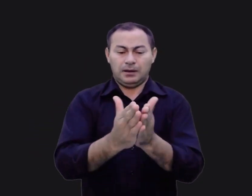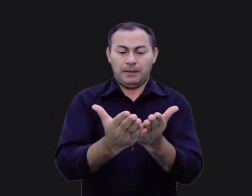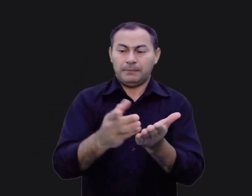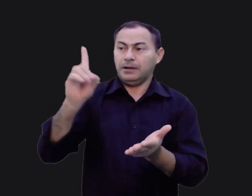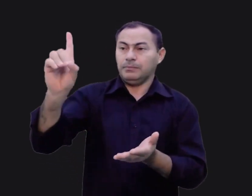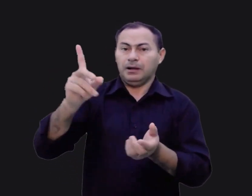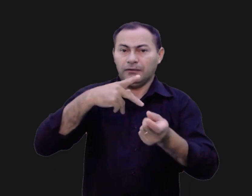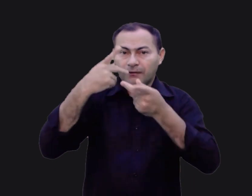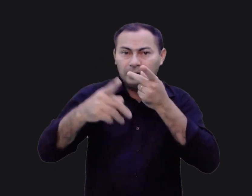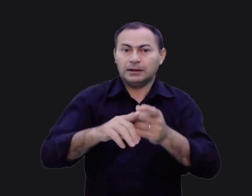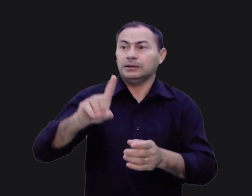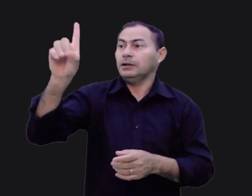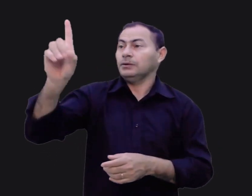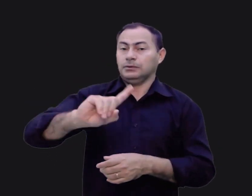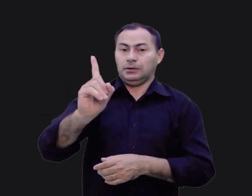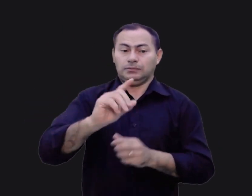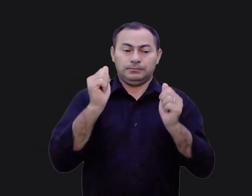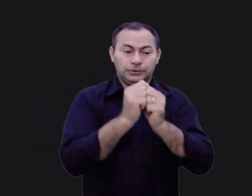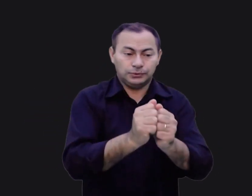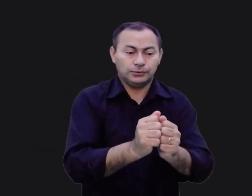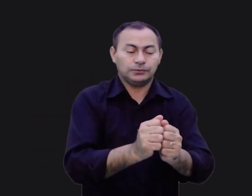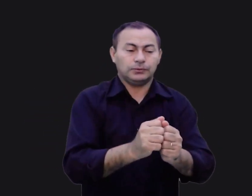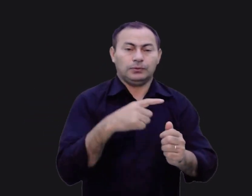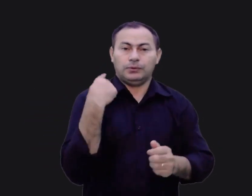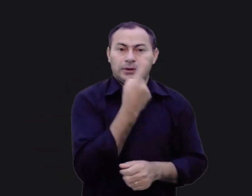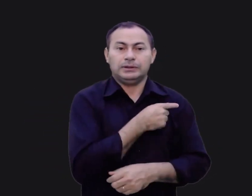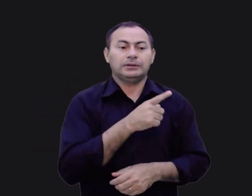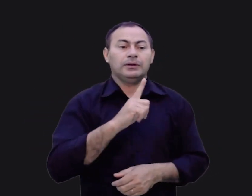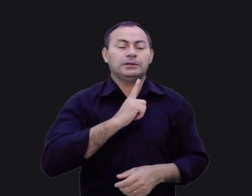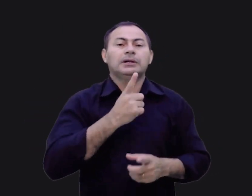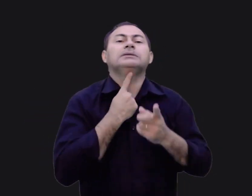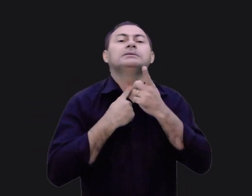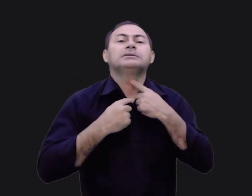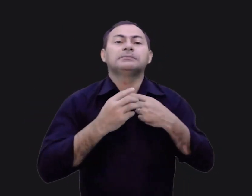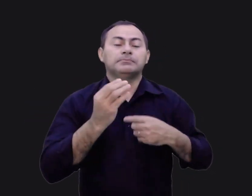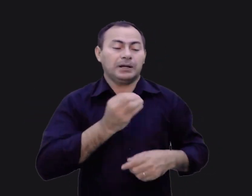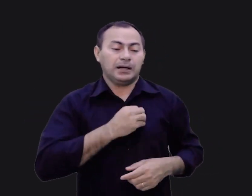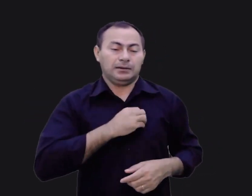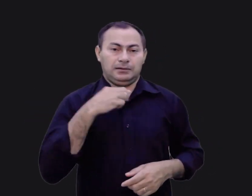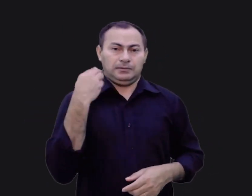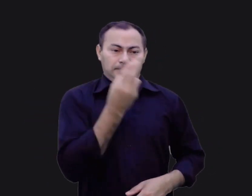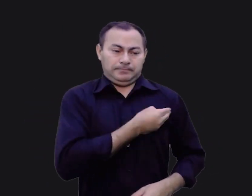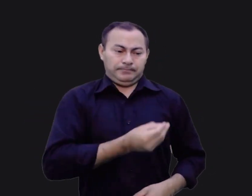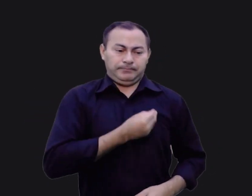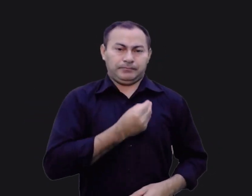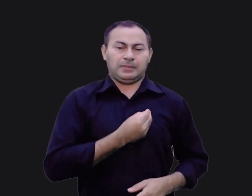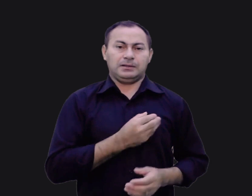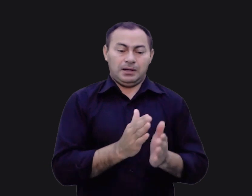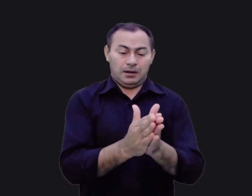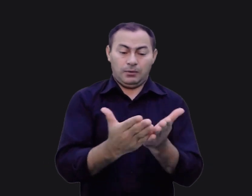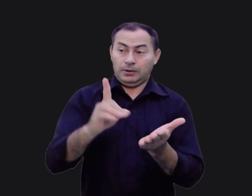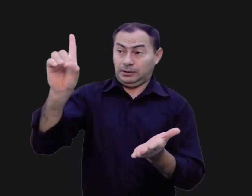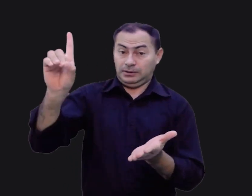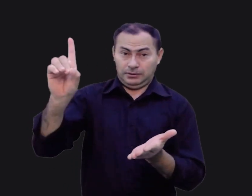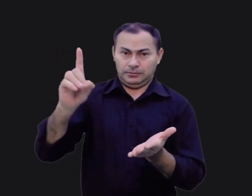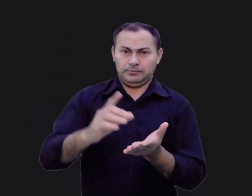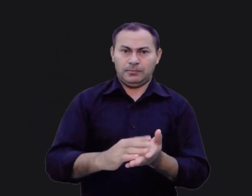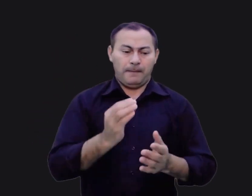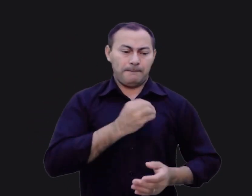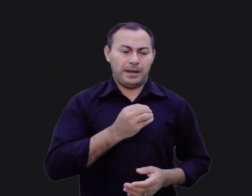escrituras afirmam que Deus não estará conosco se houver desejo de pecado em nossas vidas. Segundo as escrituras, o pecado causa um